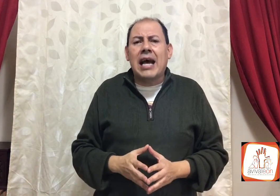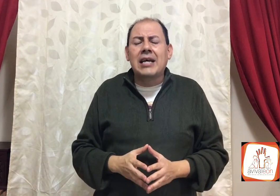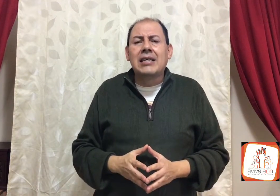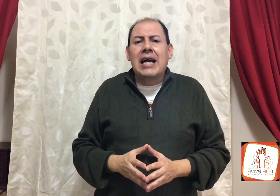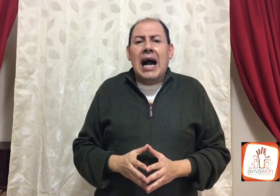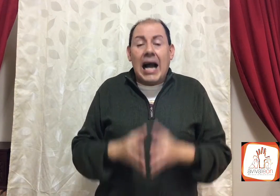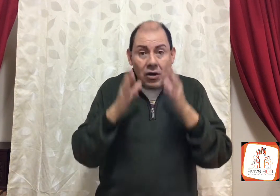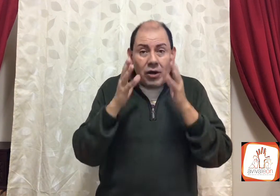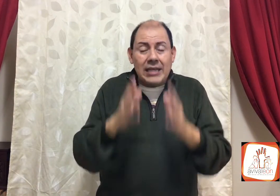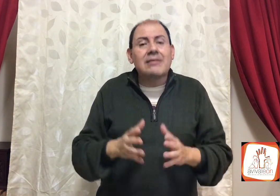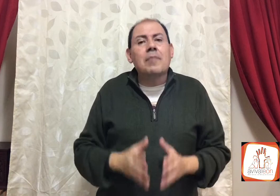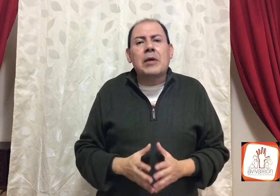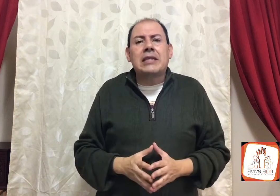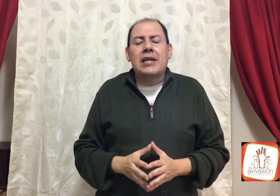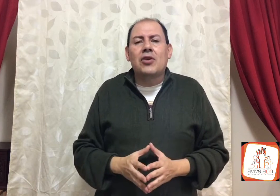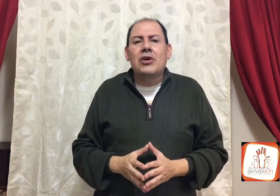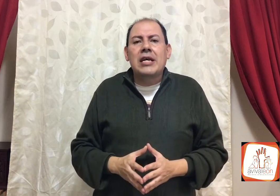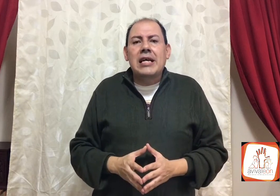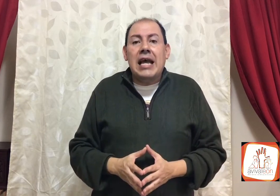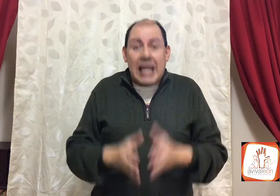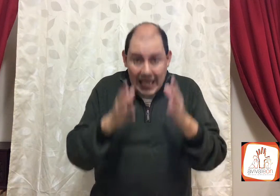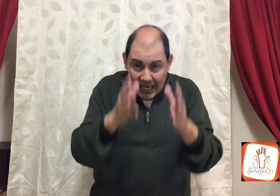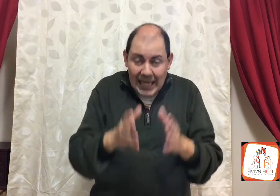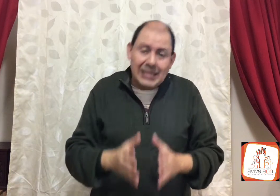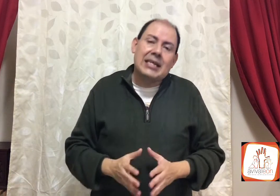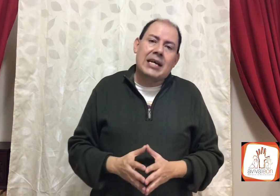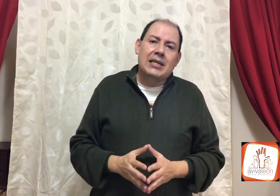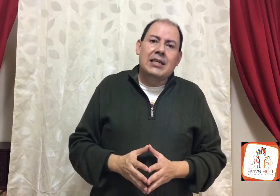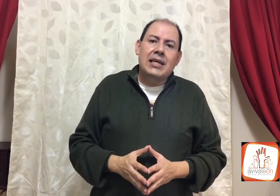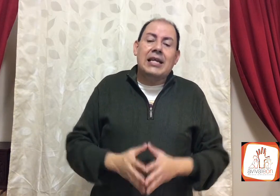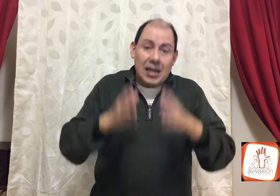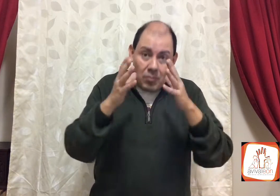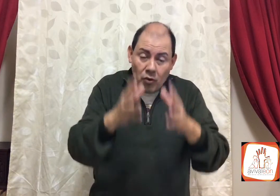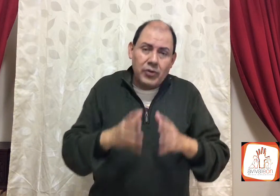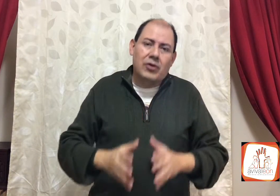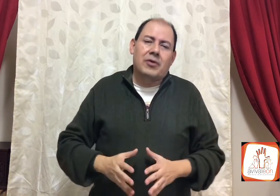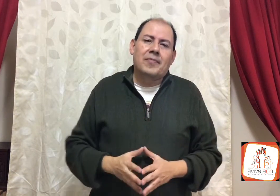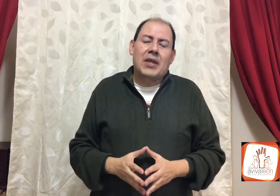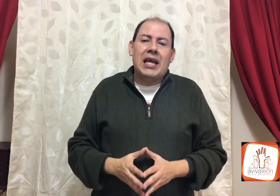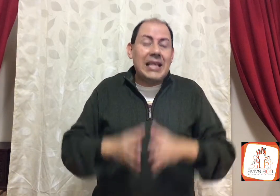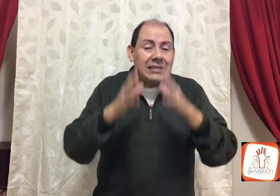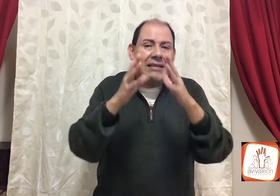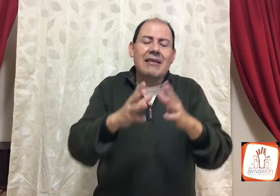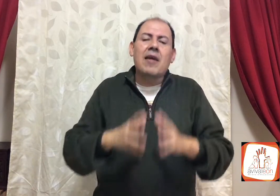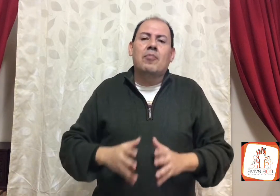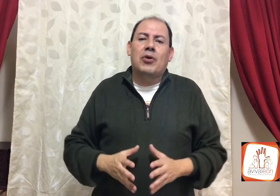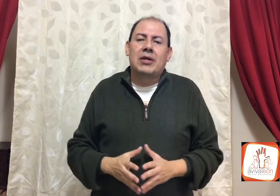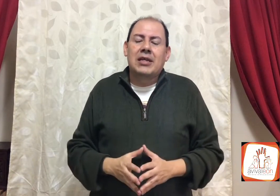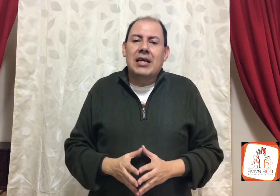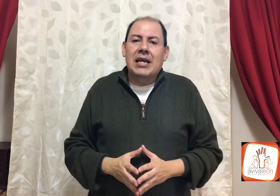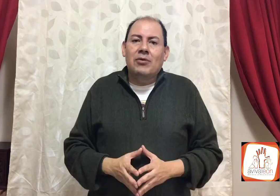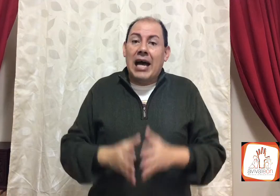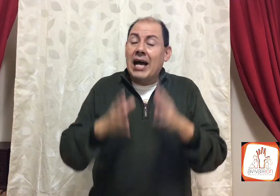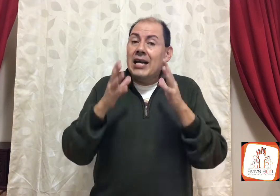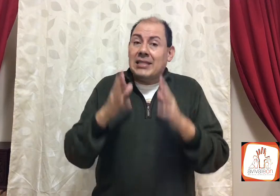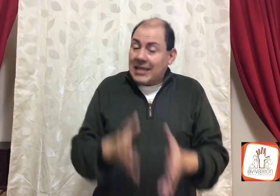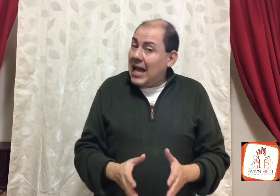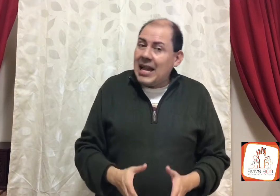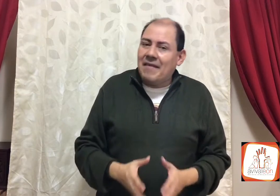de algo que está pasando en la iglesia, en el mundo, en este tiempo. Una está en la